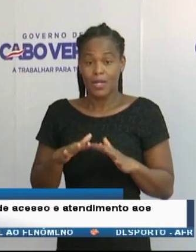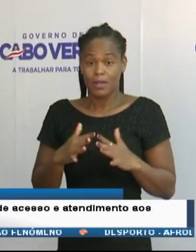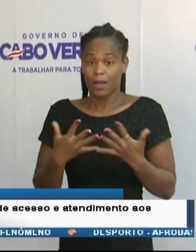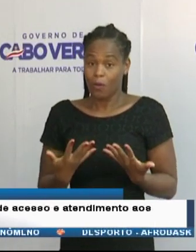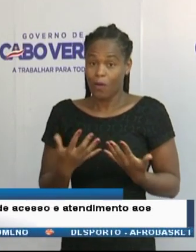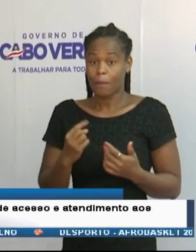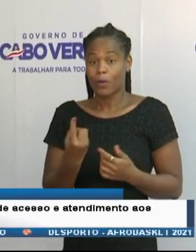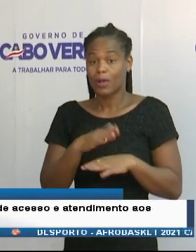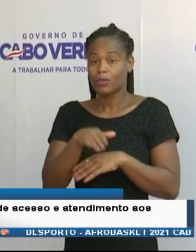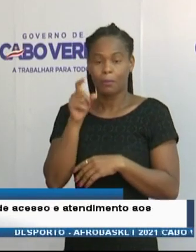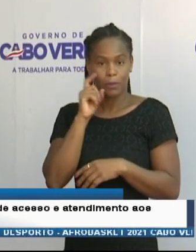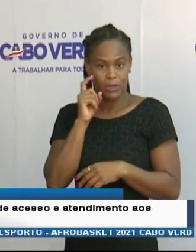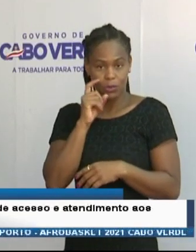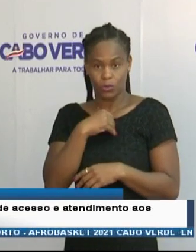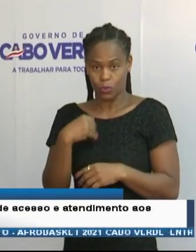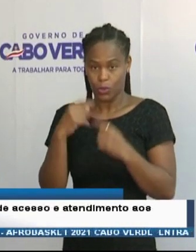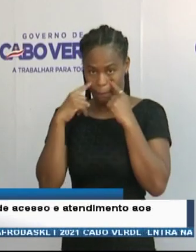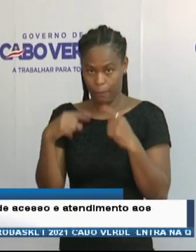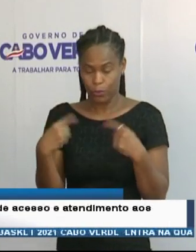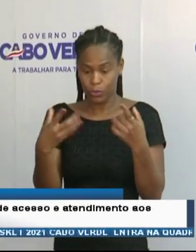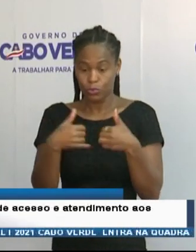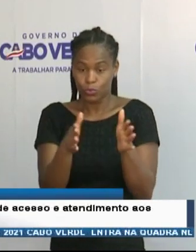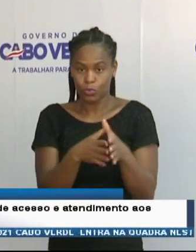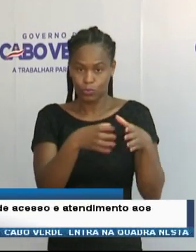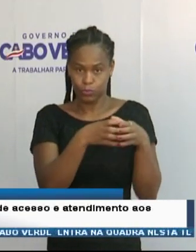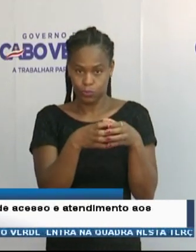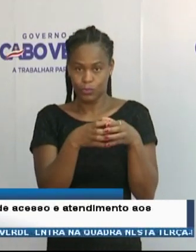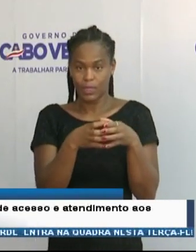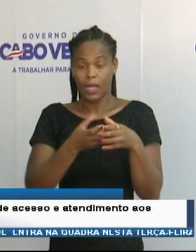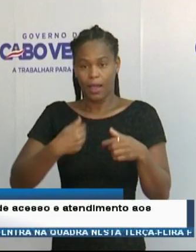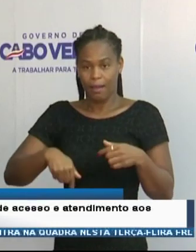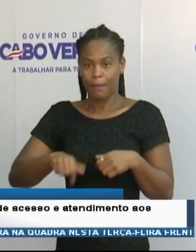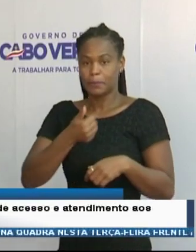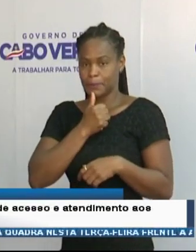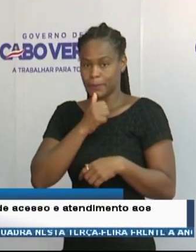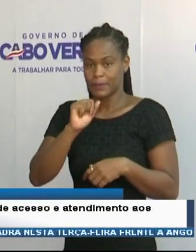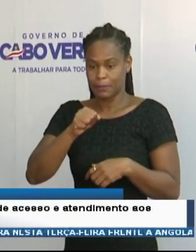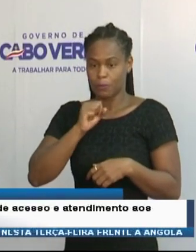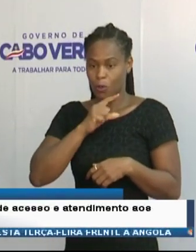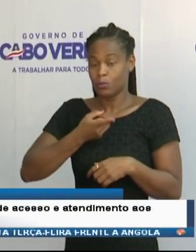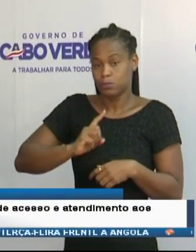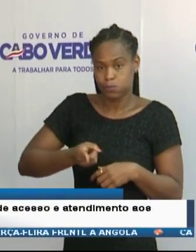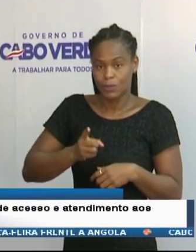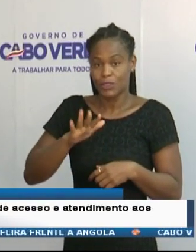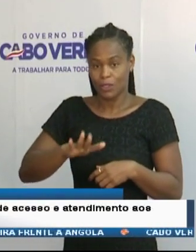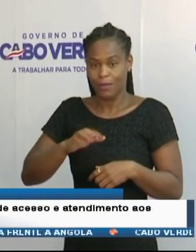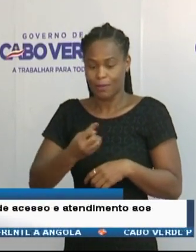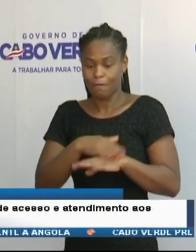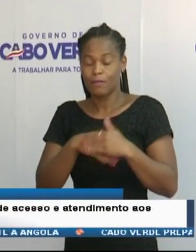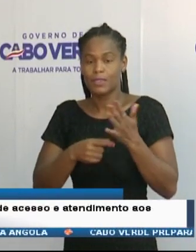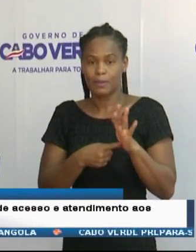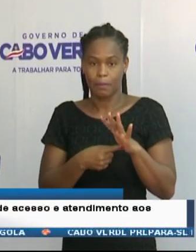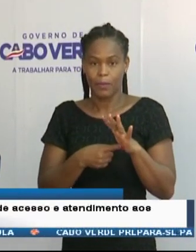por uma questão de proteção da saúde pública coletiva, existem medidas que se podem impor e que estão a ser impostas